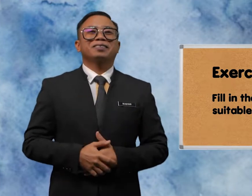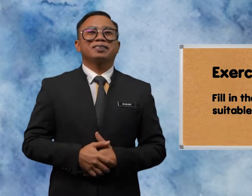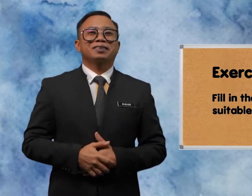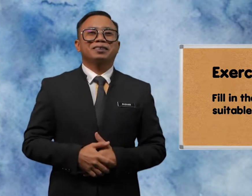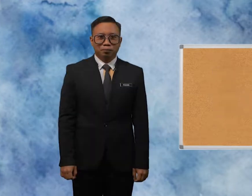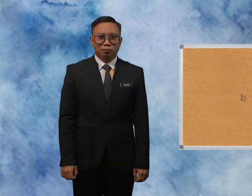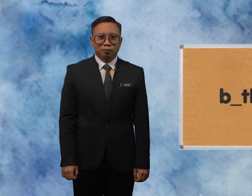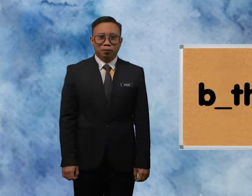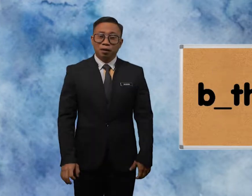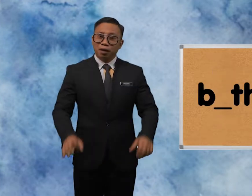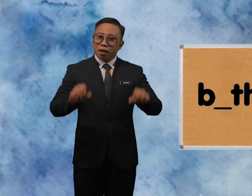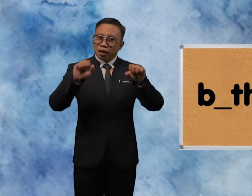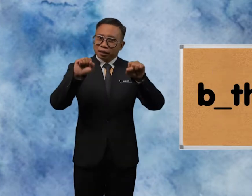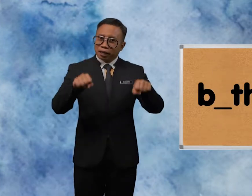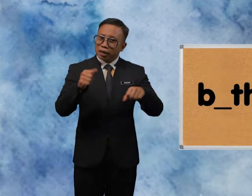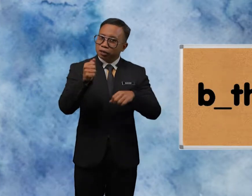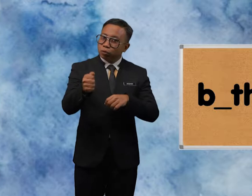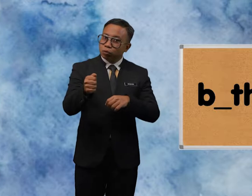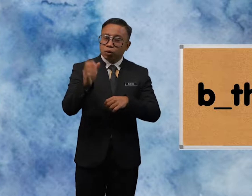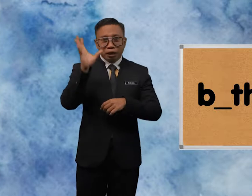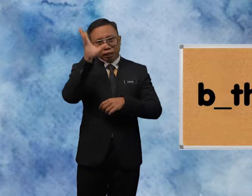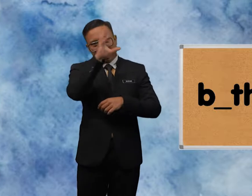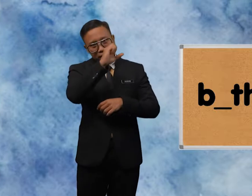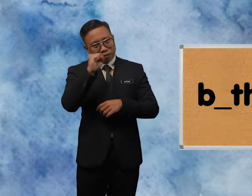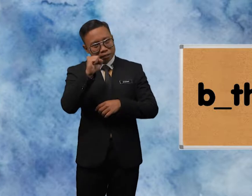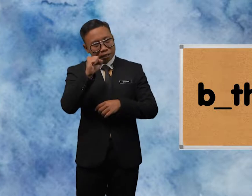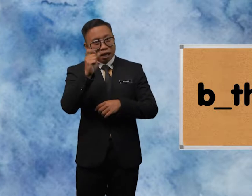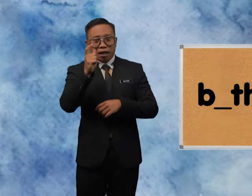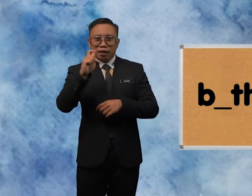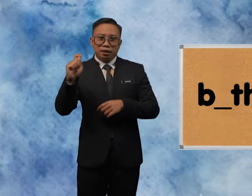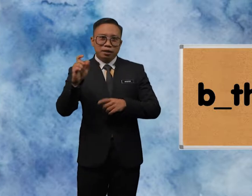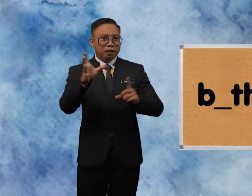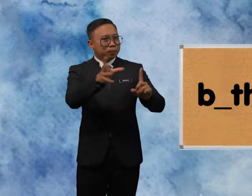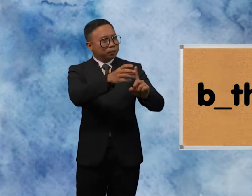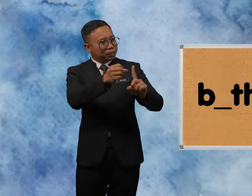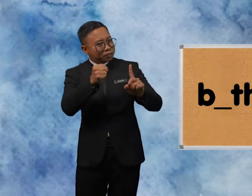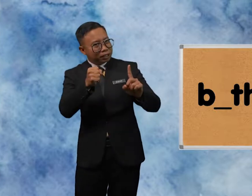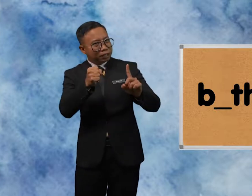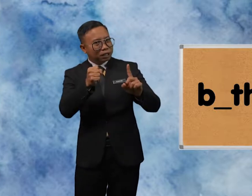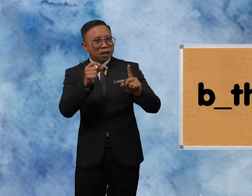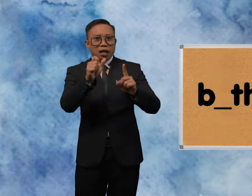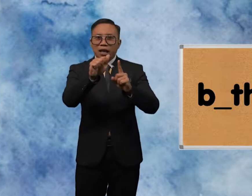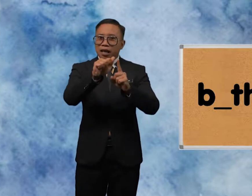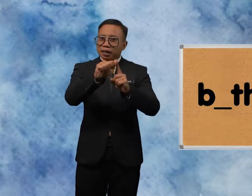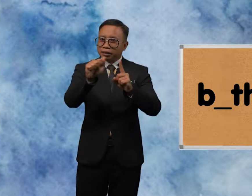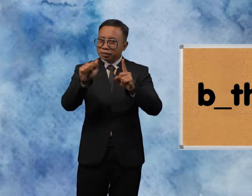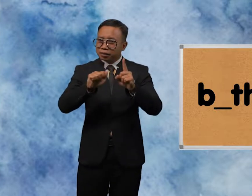Can you Guess The Missing Letters